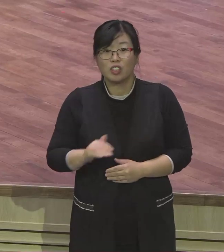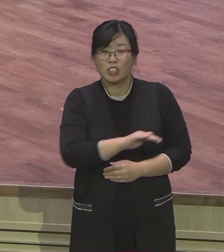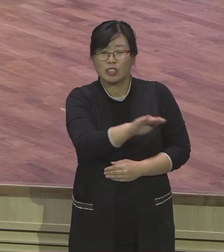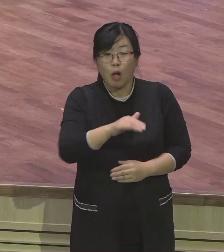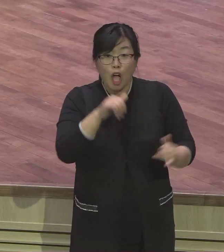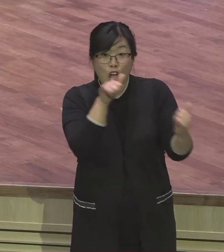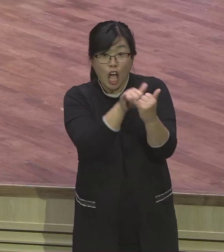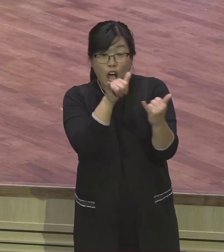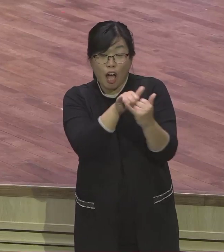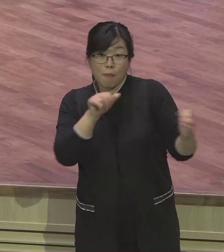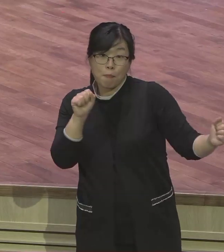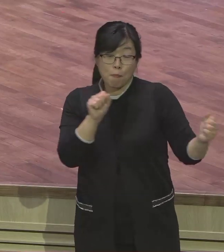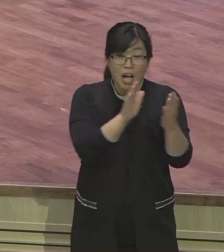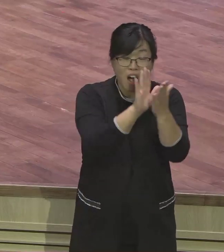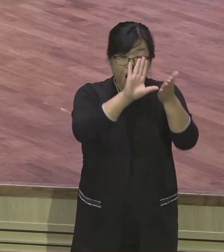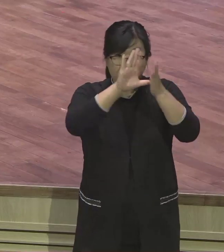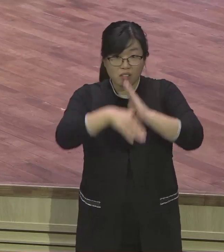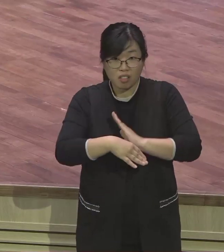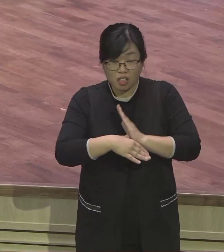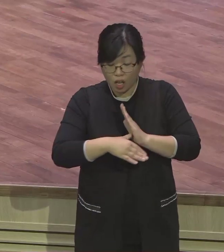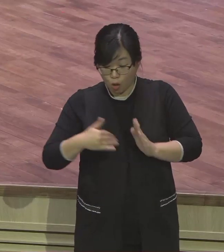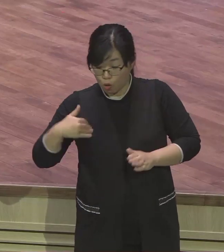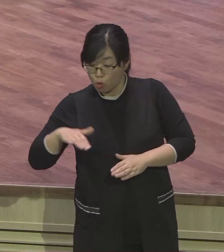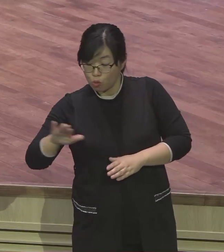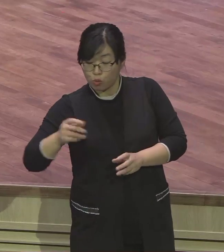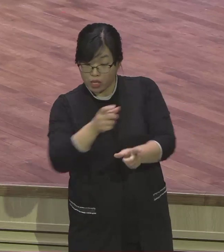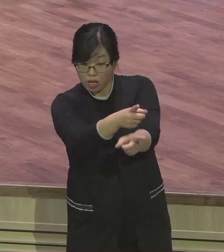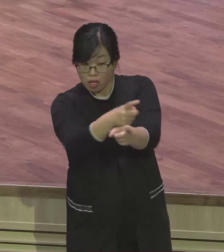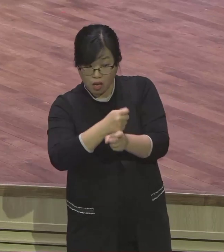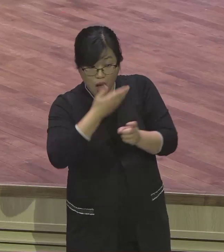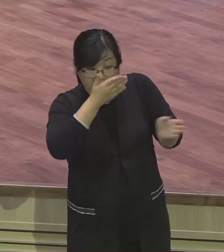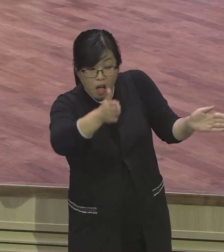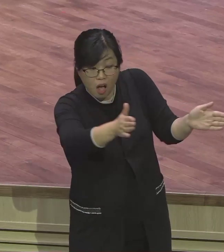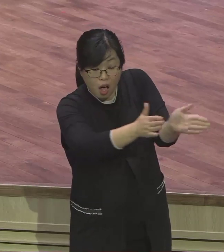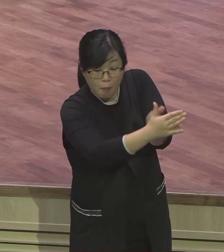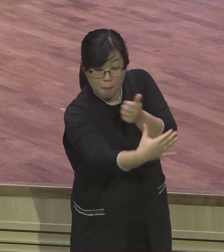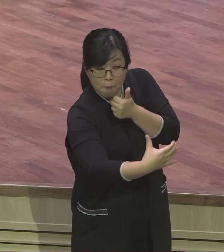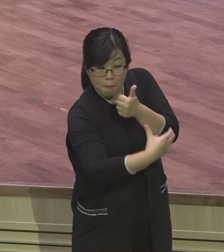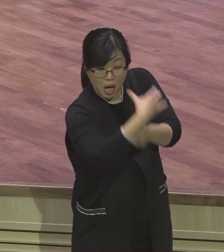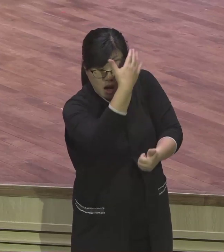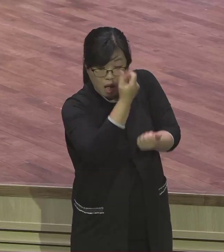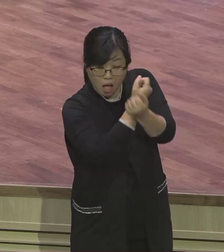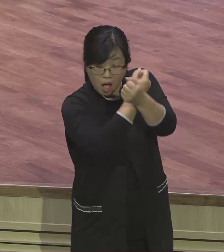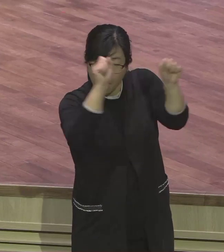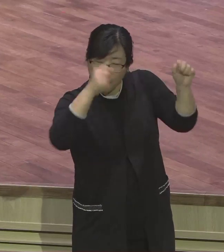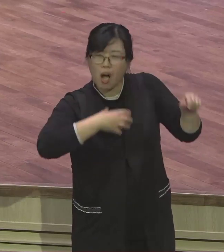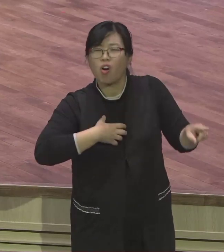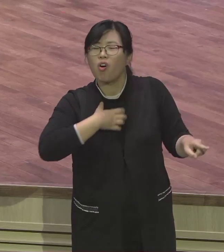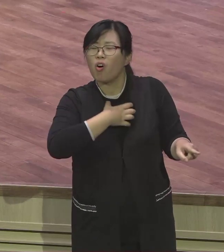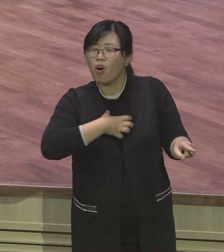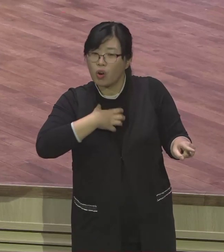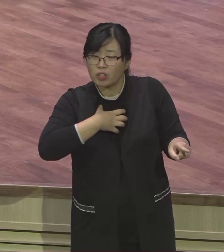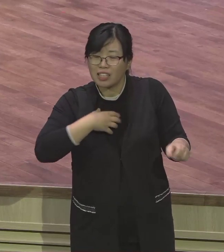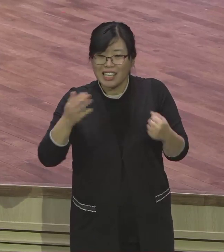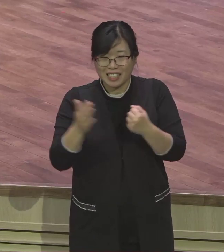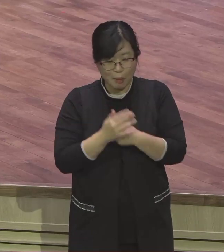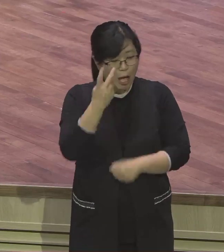우리 대적과 합하여 우리와 싸우고 이 땅에서 나갈까 하노라 하고 감독들을 그들 위해 세우고 그들에게